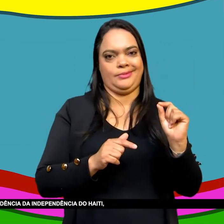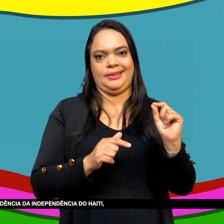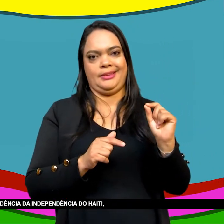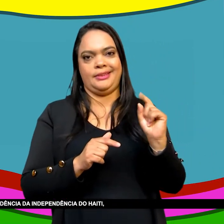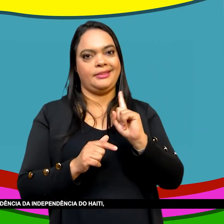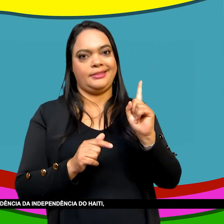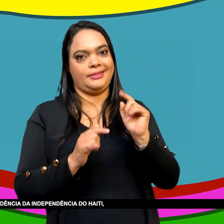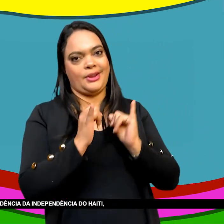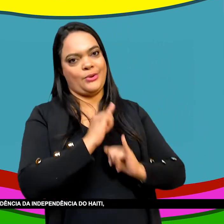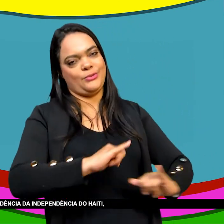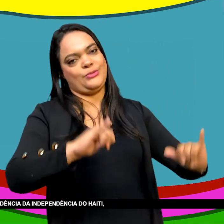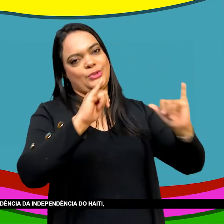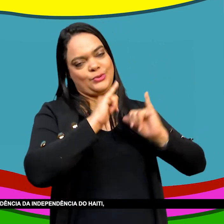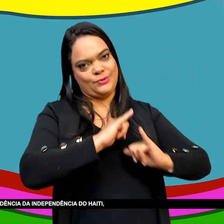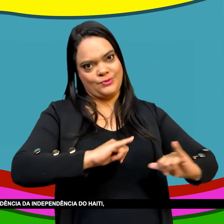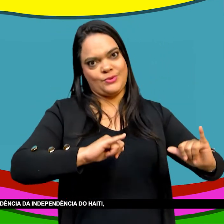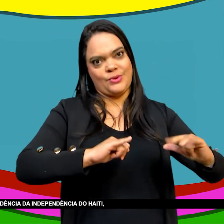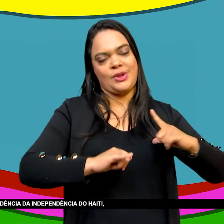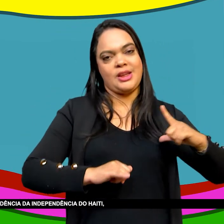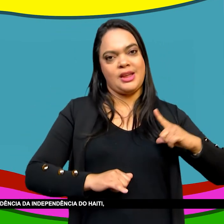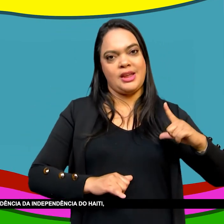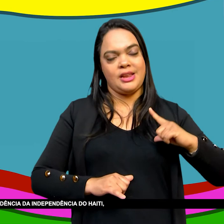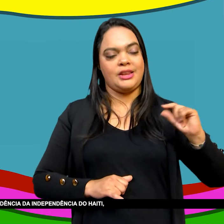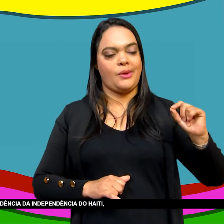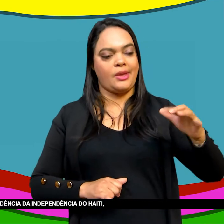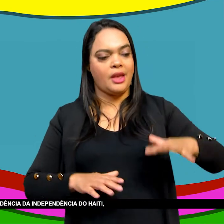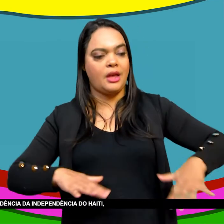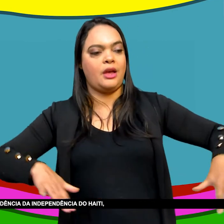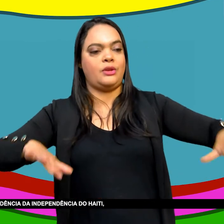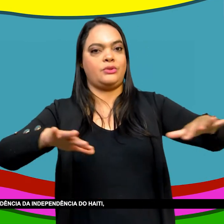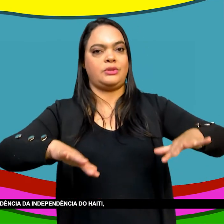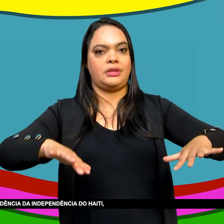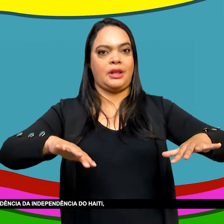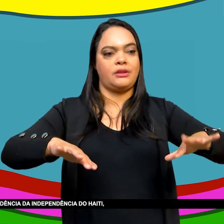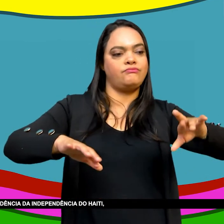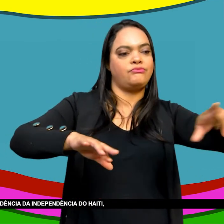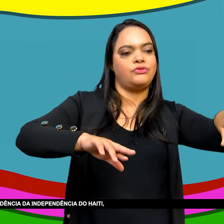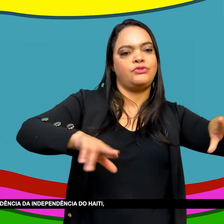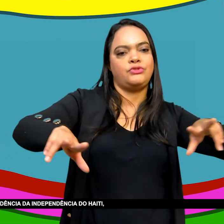processo De independência Da independência Do Haiti